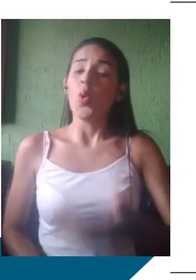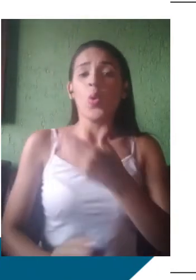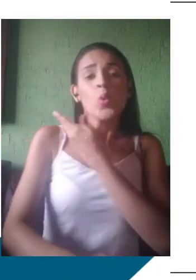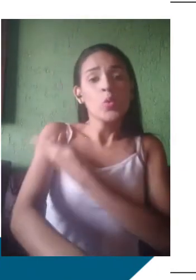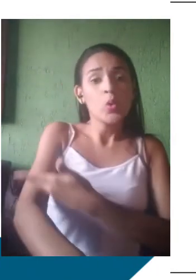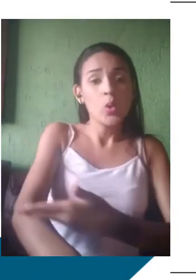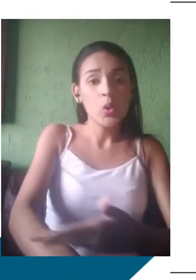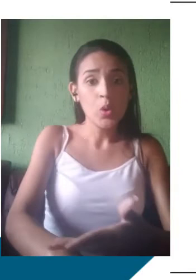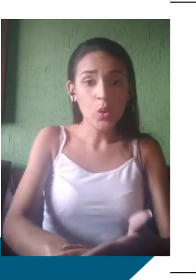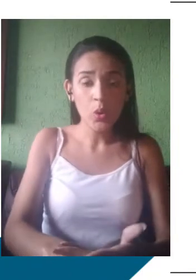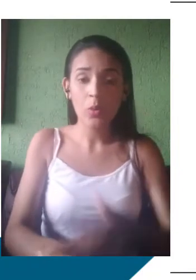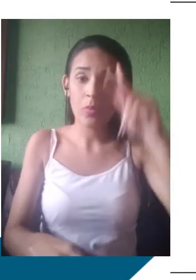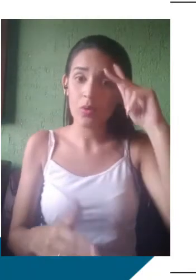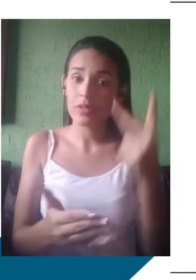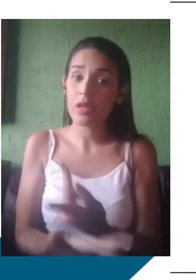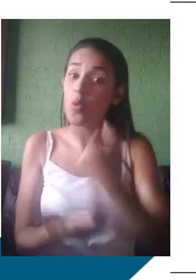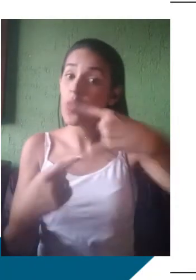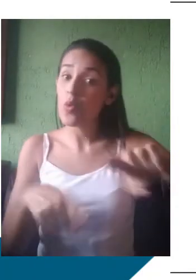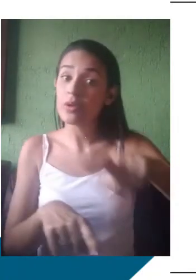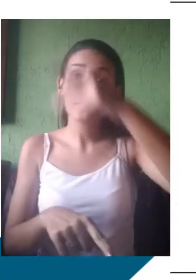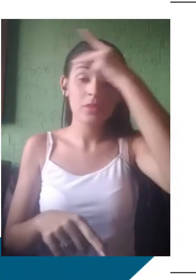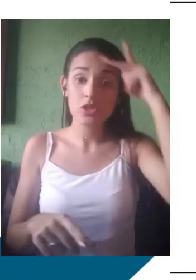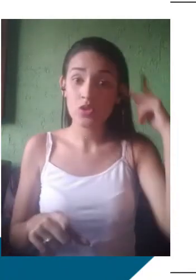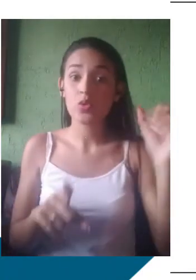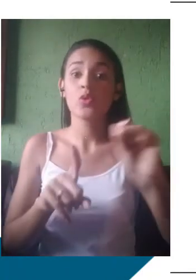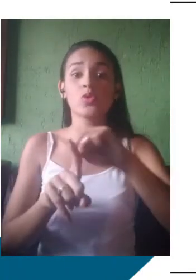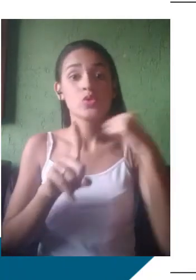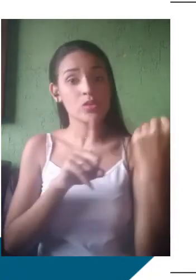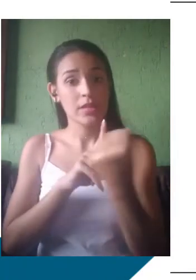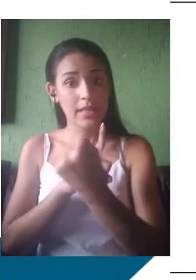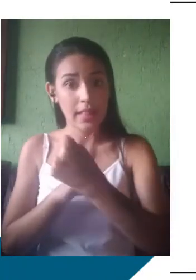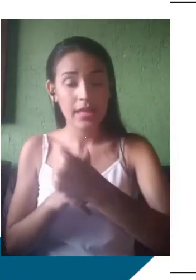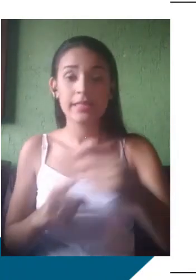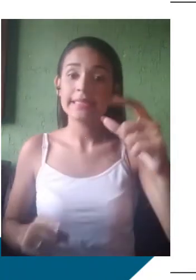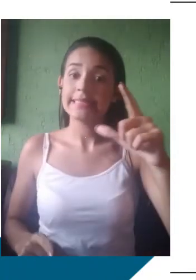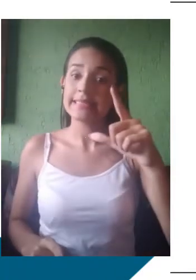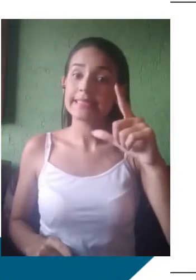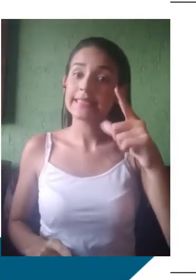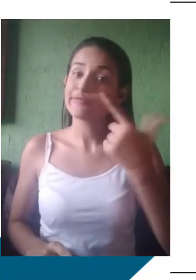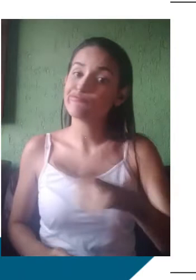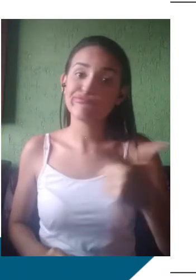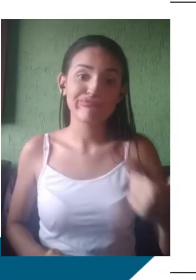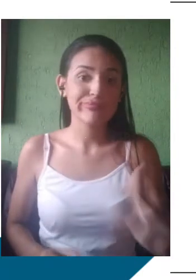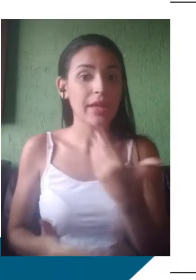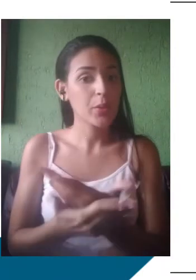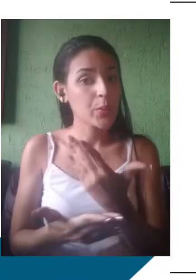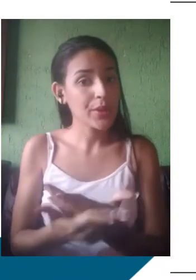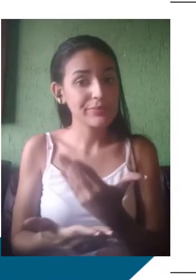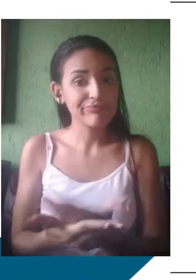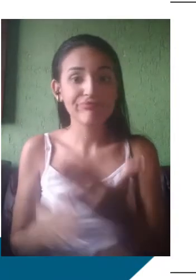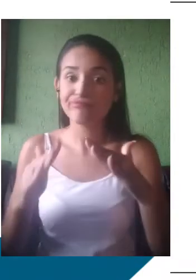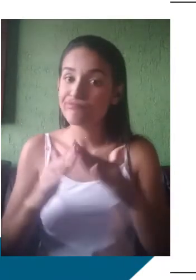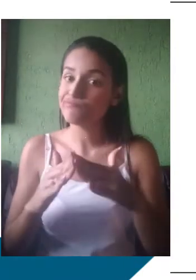favorecidas, as quais, via de regra, têm menor acesso à educação formal ou têm acesso a um modelo educacional